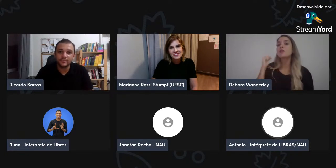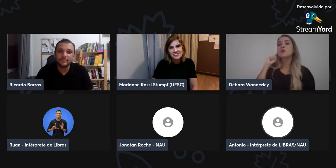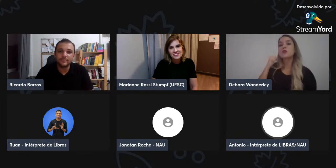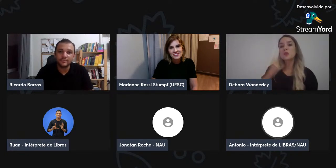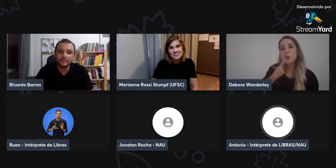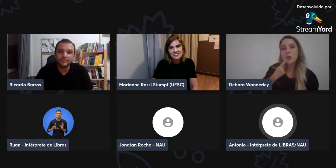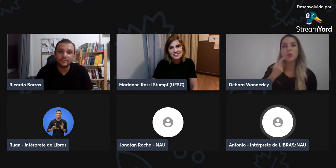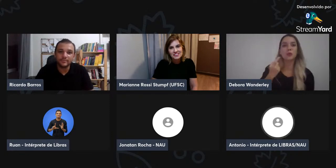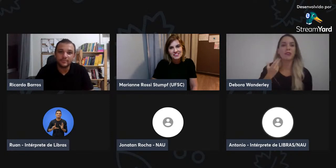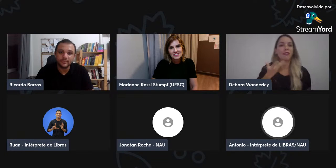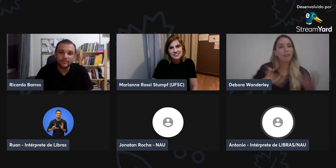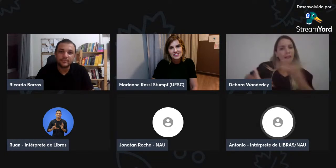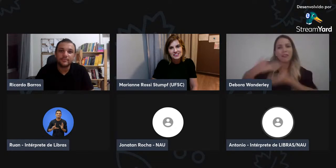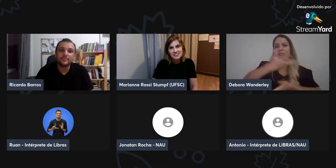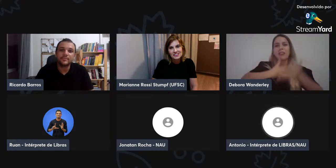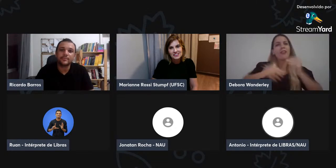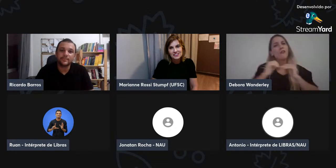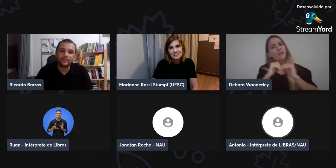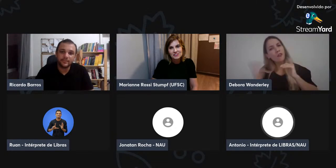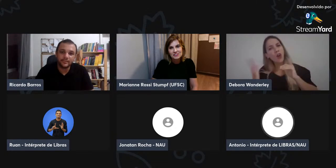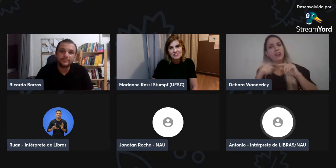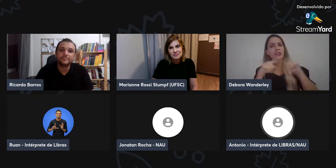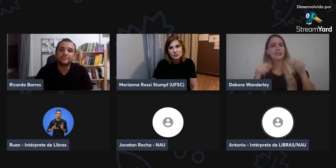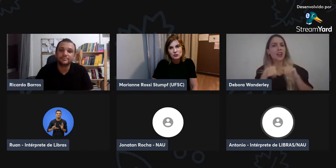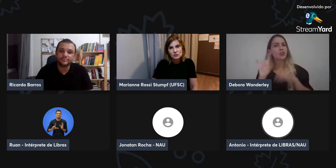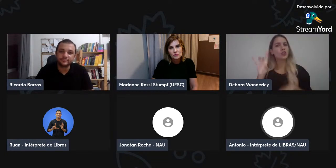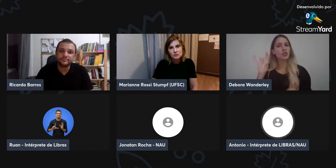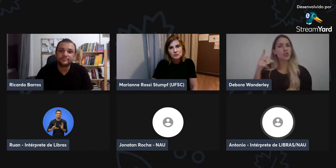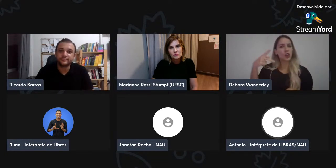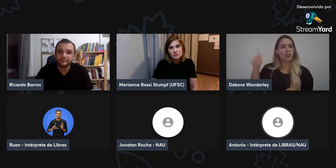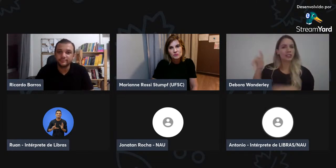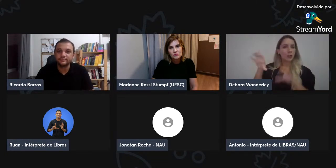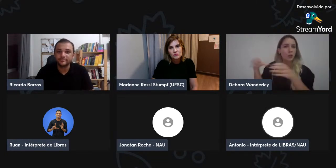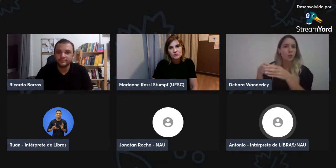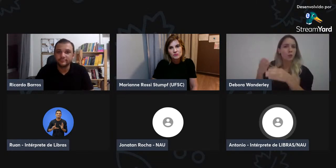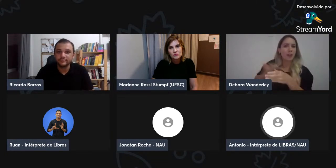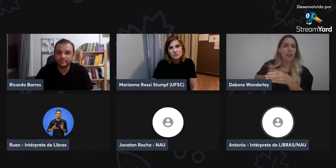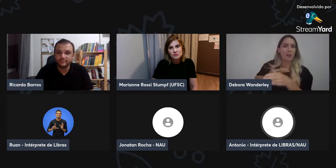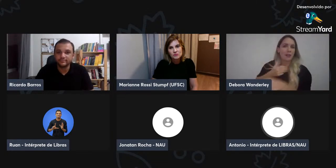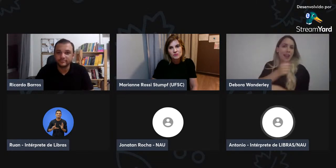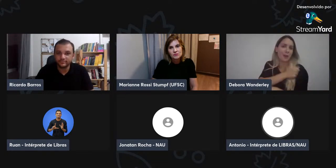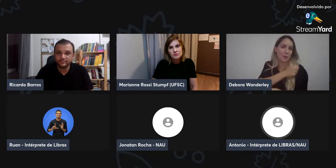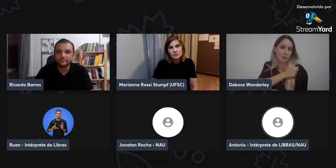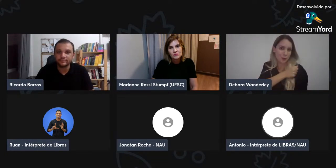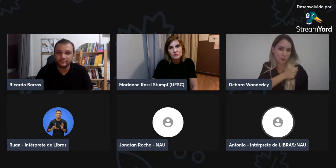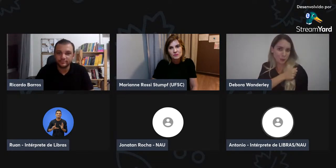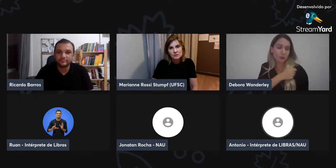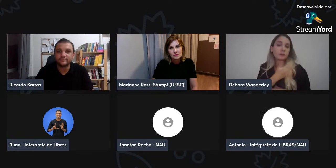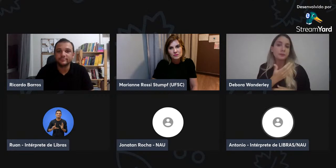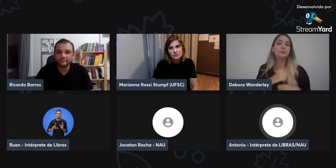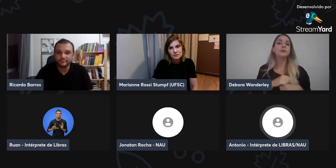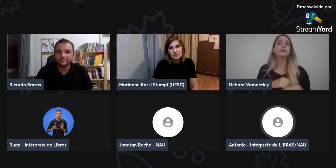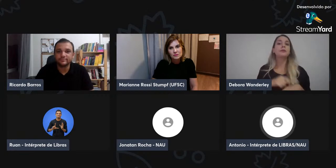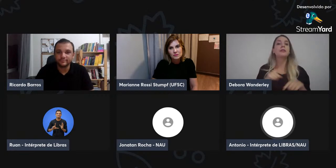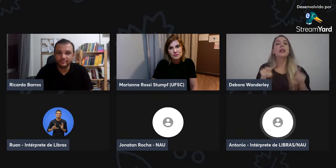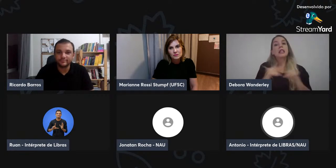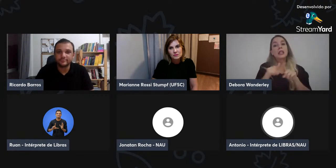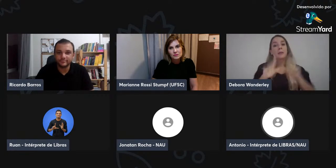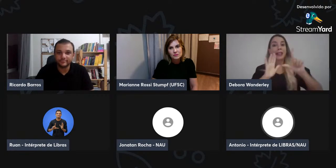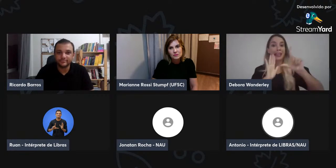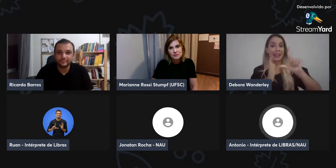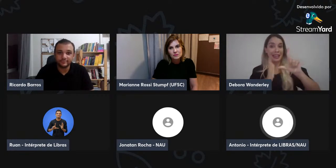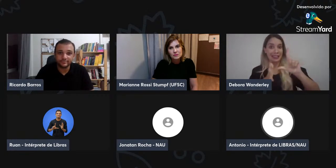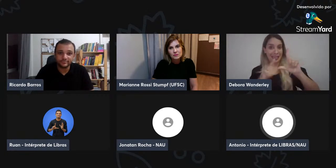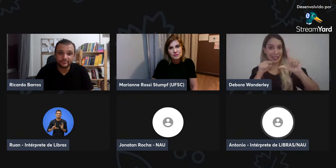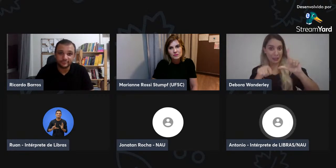através do SIGWRIT também. Então, o surdo, ele começa a compartilhar fora da sala de aula também, com outros amigos,